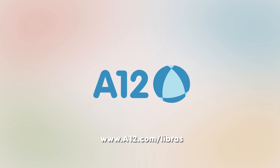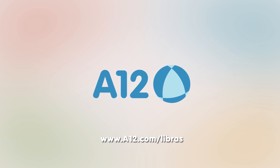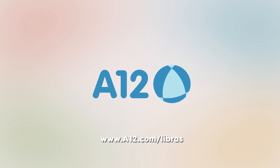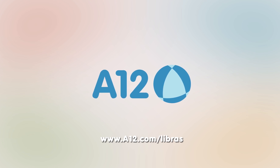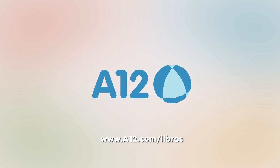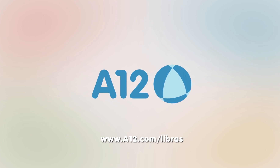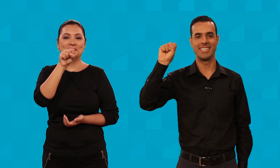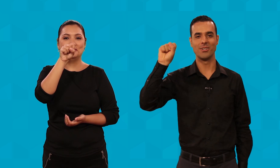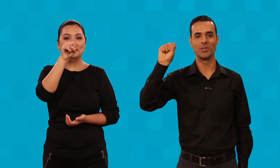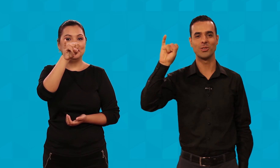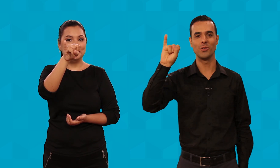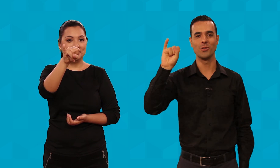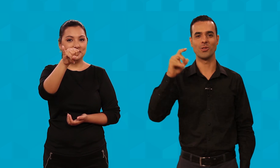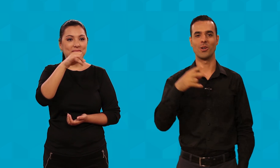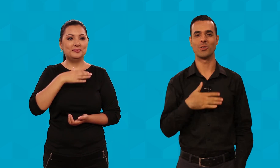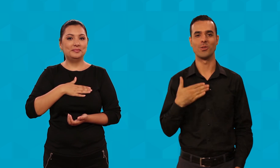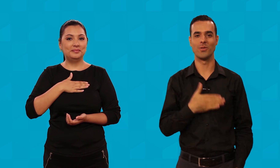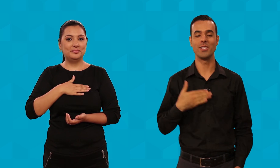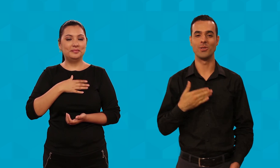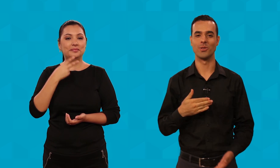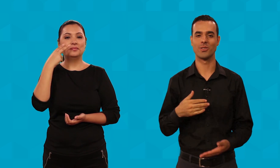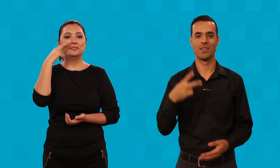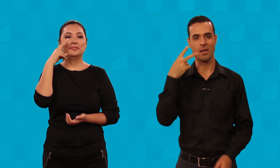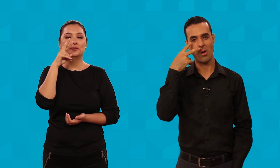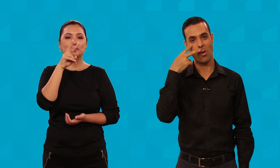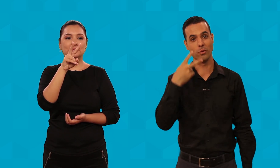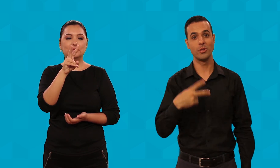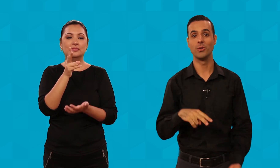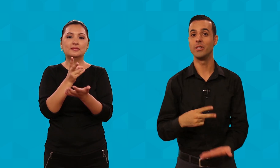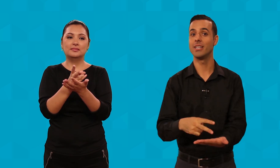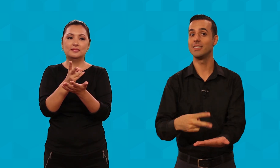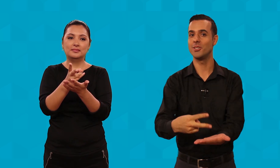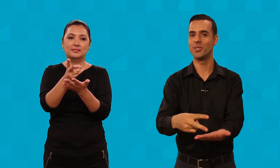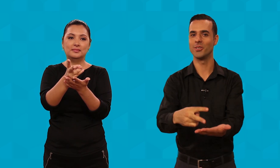Se gostou dos nossos vídeos, continue assistindo.